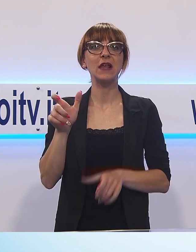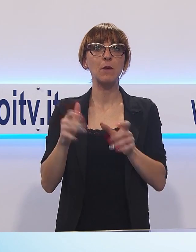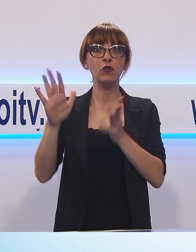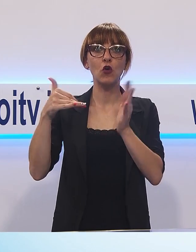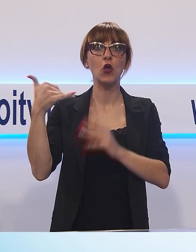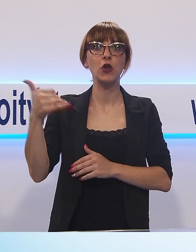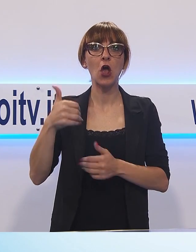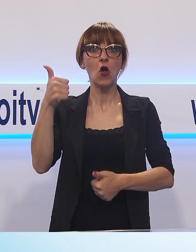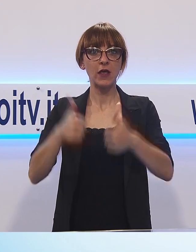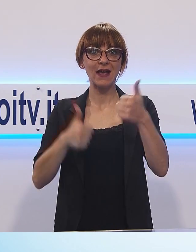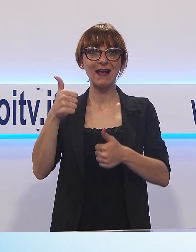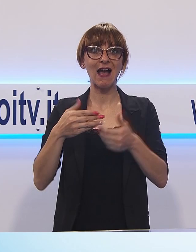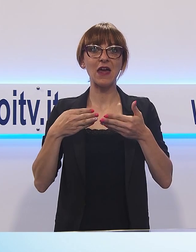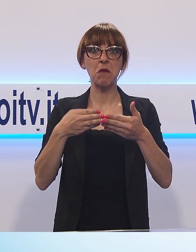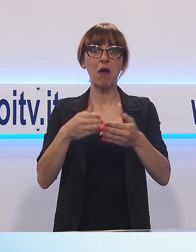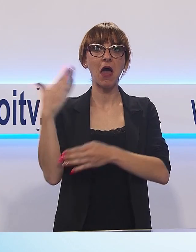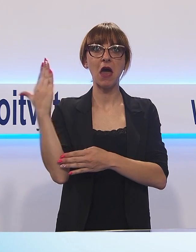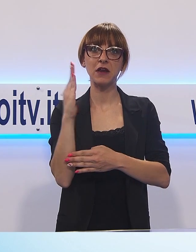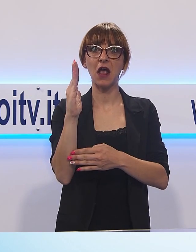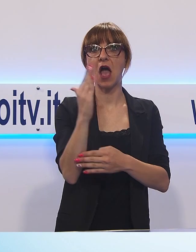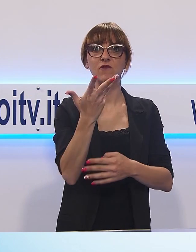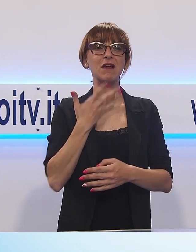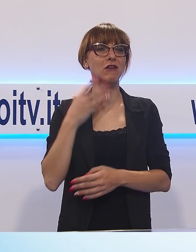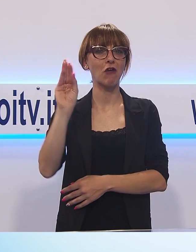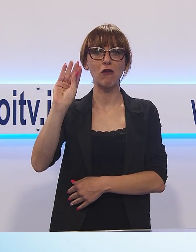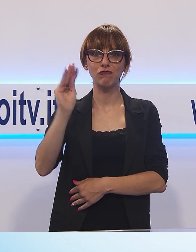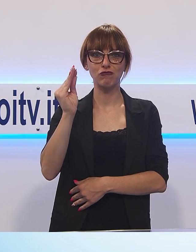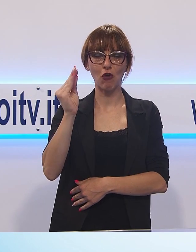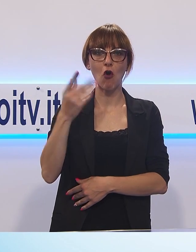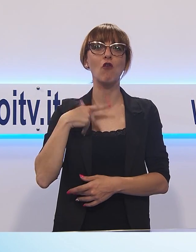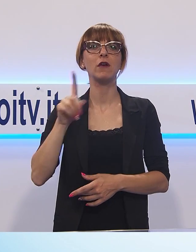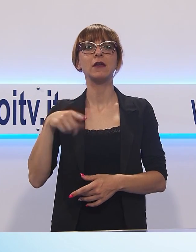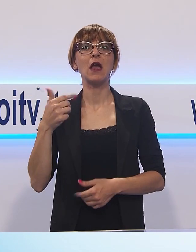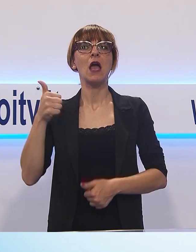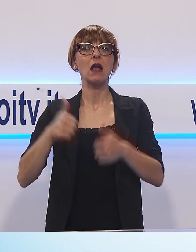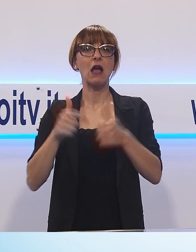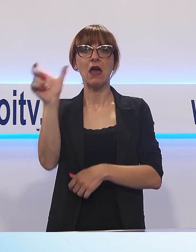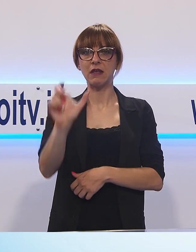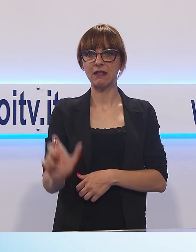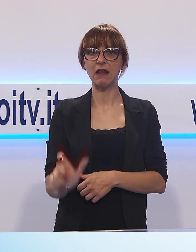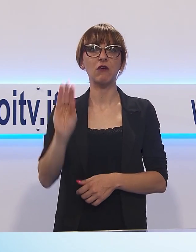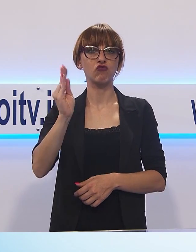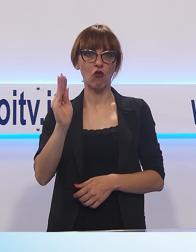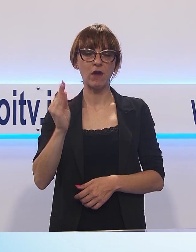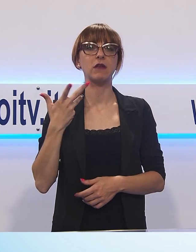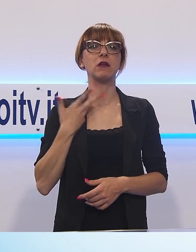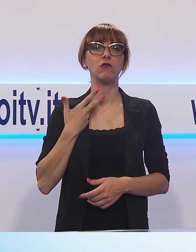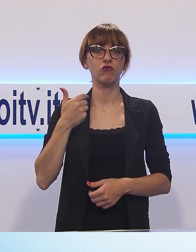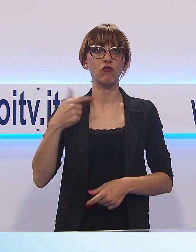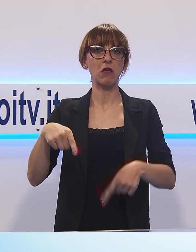Coppa Prima Vela, al meeting nazionale delle scuole di vela e ai campionati italiani giovanili in singolo.